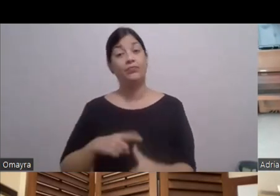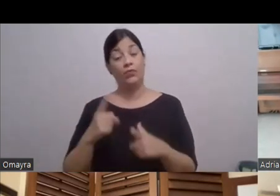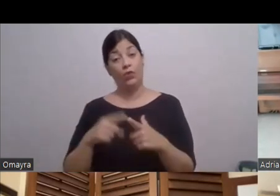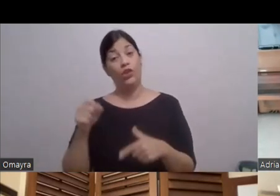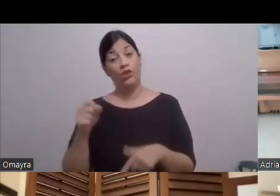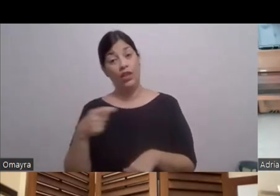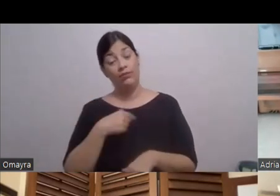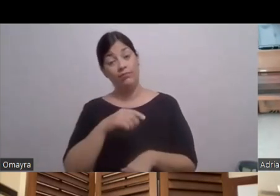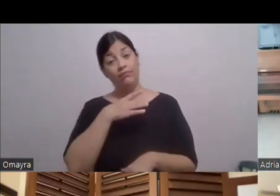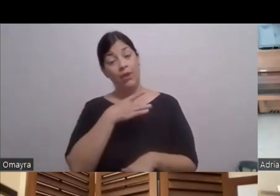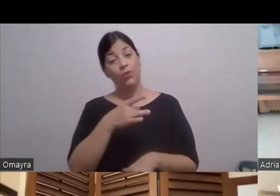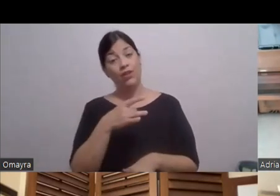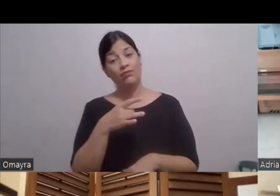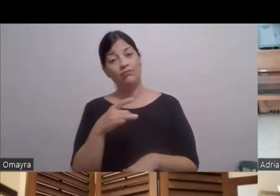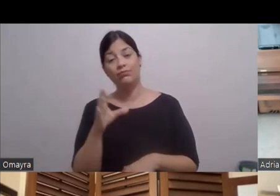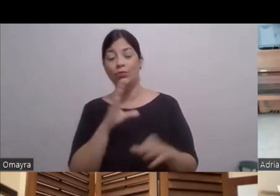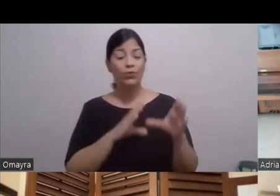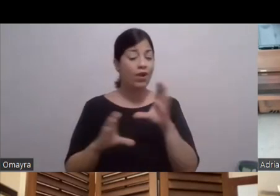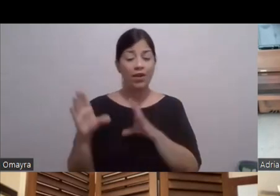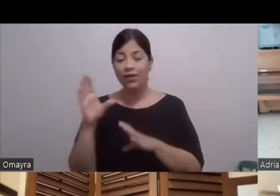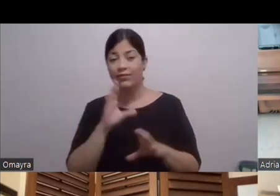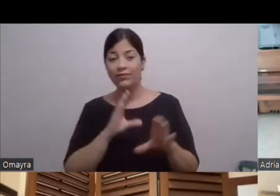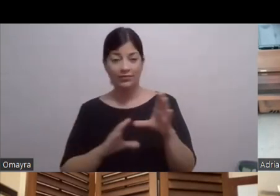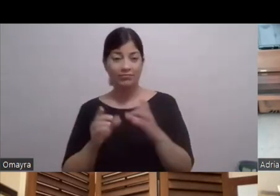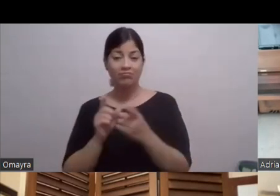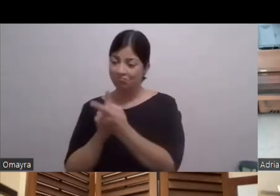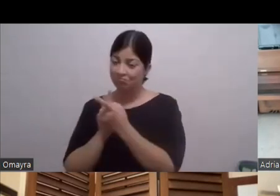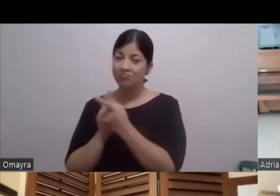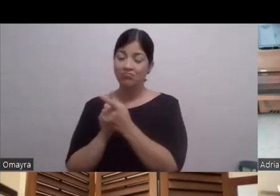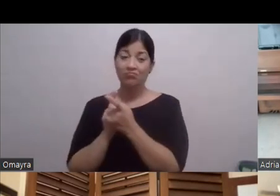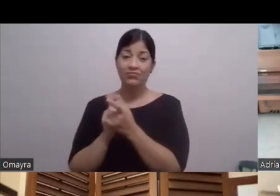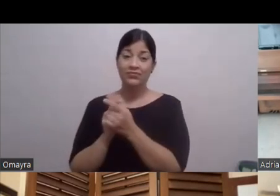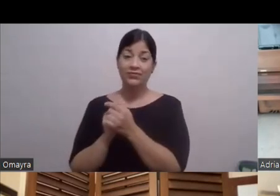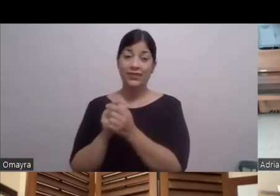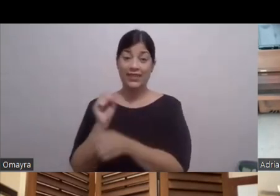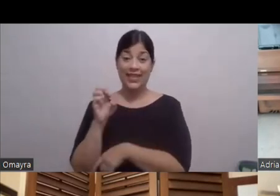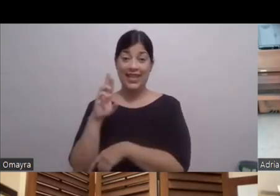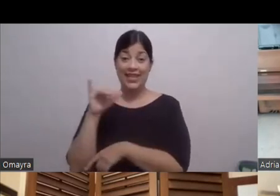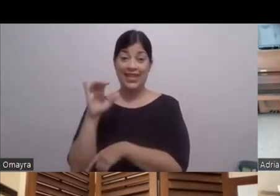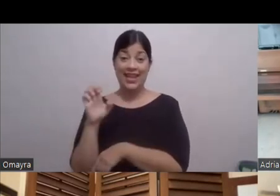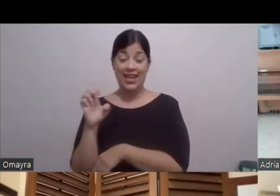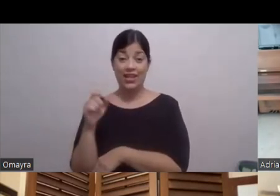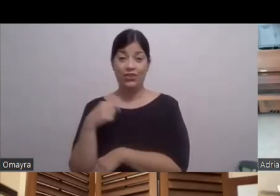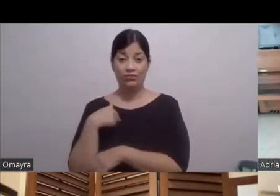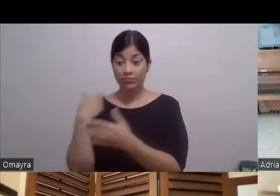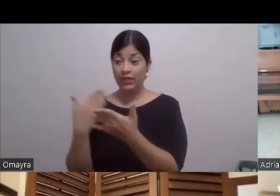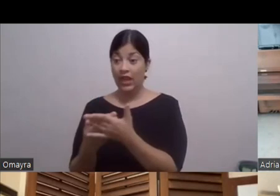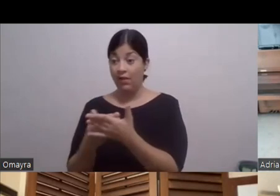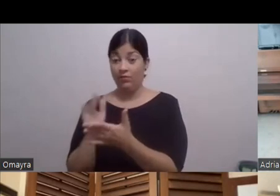buscarle Y tener esa conversación En las series pues es Yo llegaba Como se hace tan rápido Yo llegaba Antes de empezar